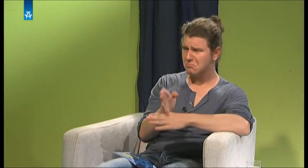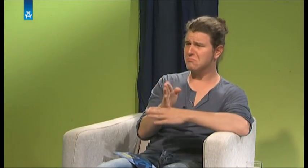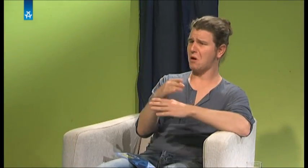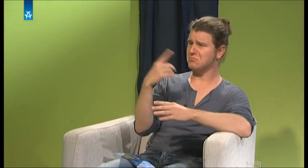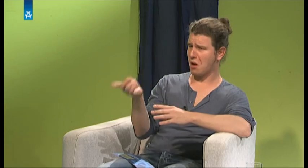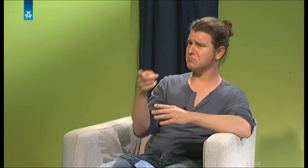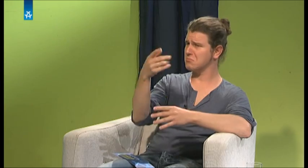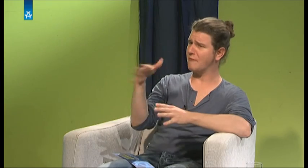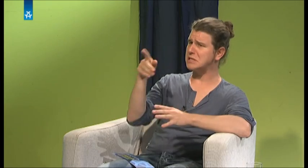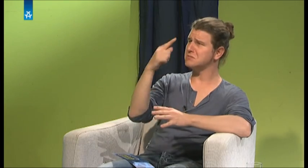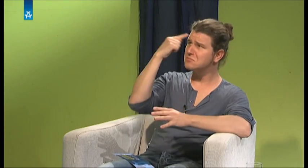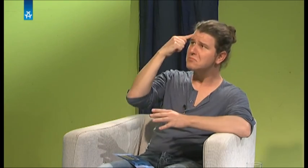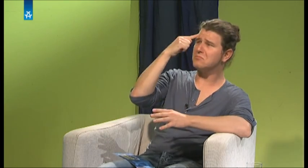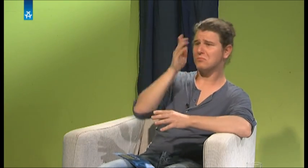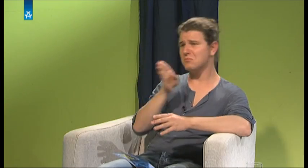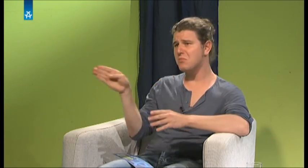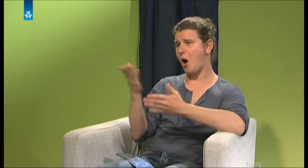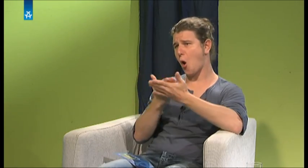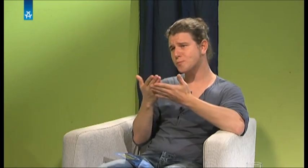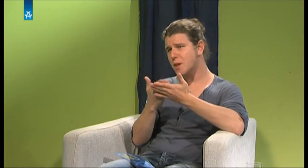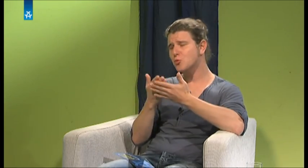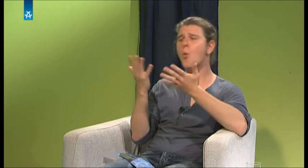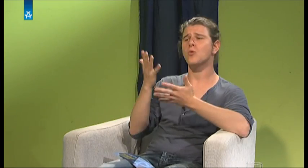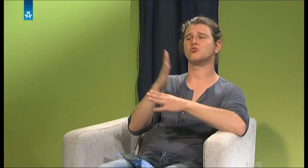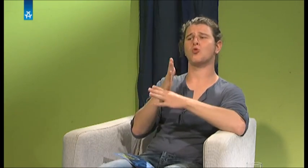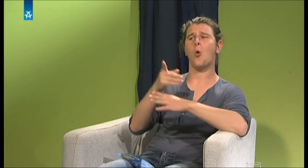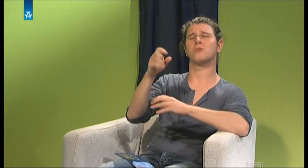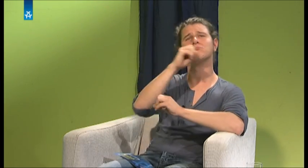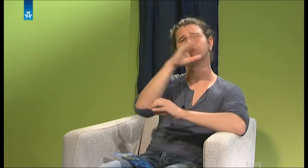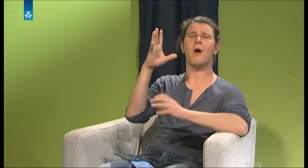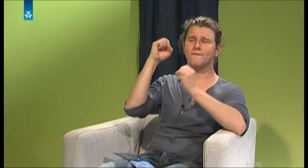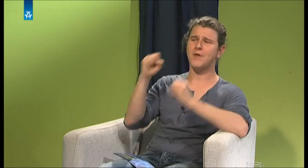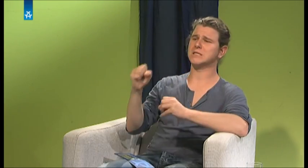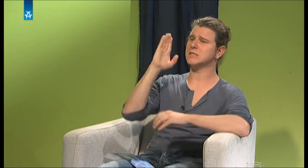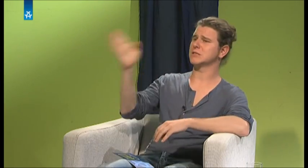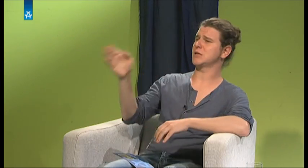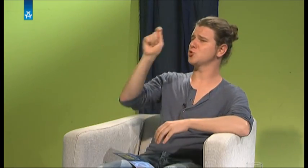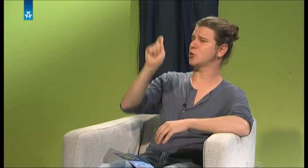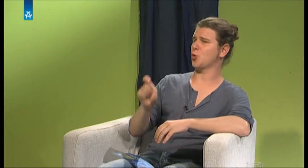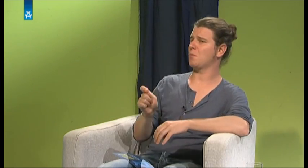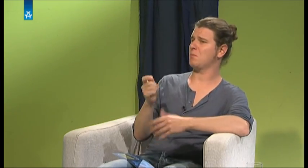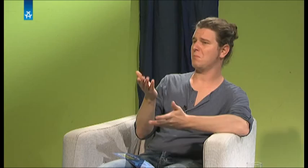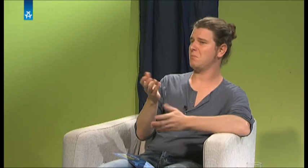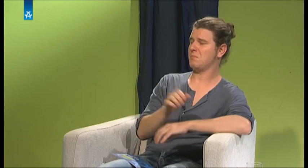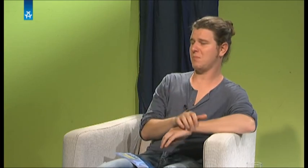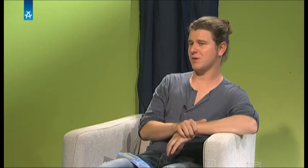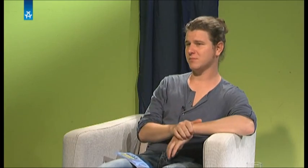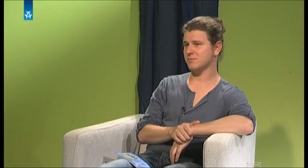gab es da vielleicht für dich auch die Überlegung, ob du eine Ausbildung machen willst oder war für dich von Anfang an klar, dass du auf jeden Fall ein Studium machen willst.